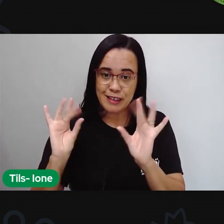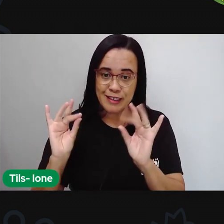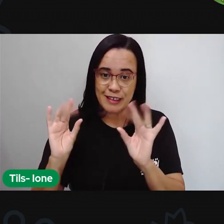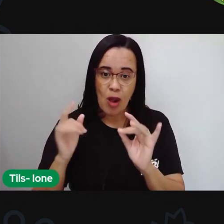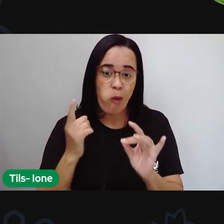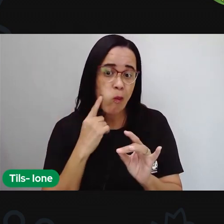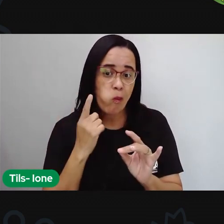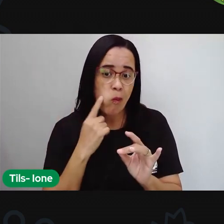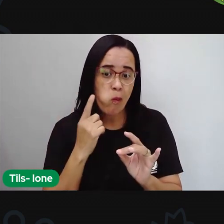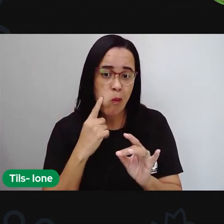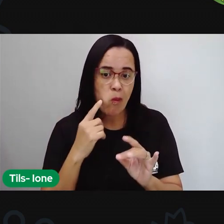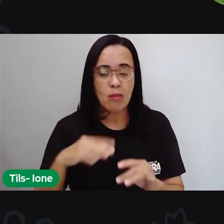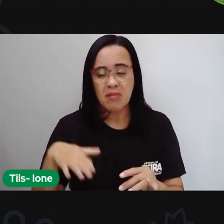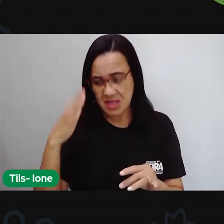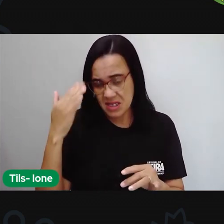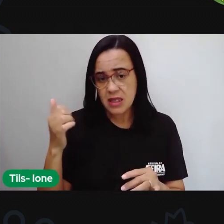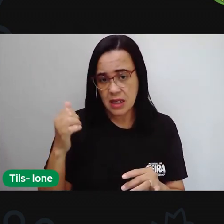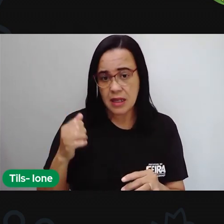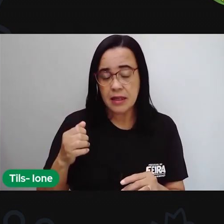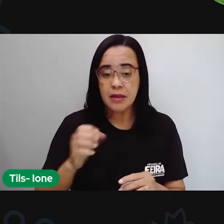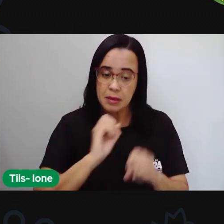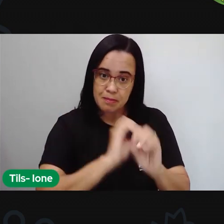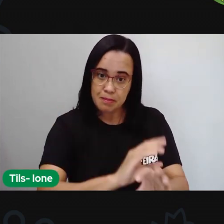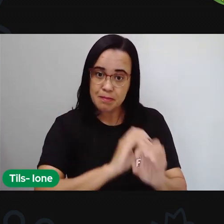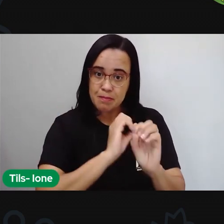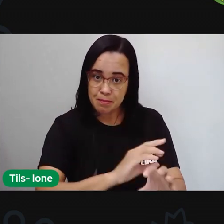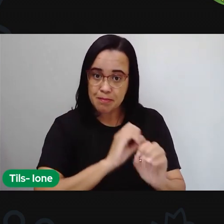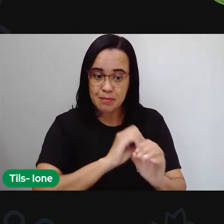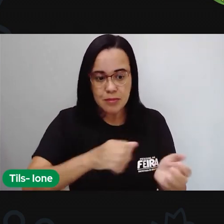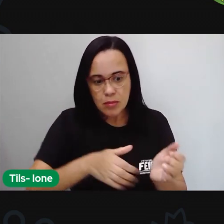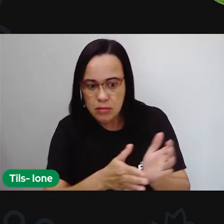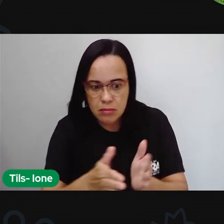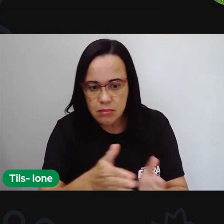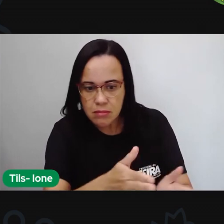Ele sabia e ensinou o caminho.